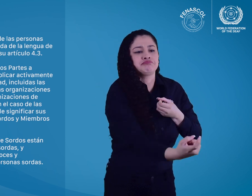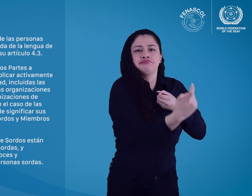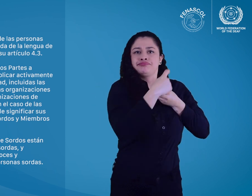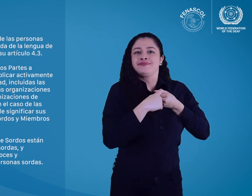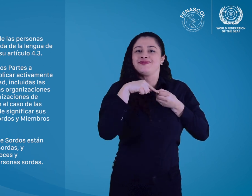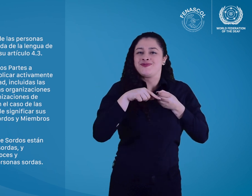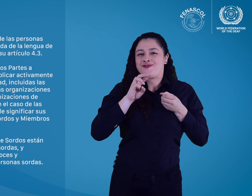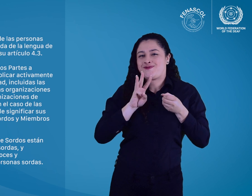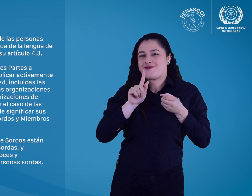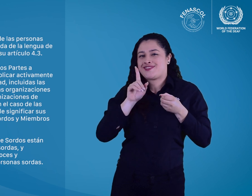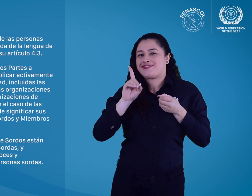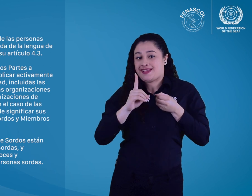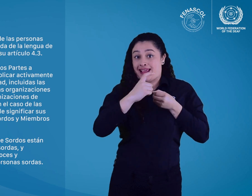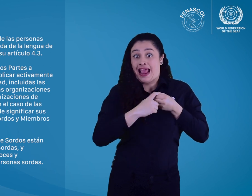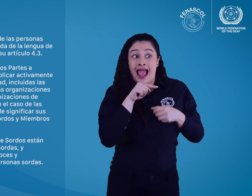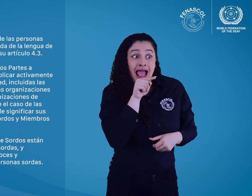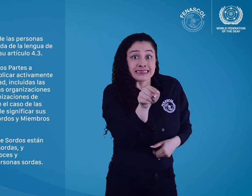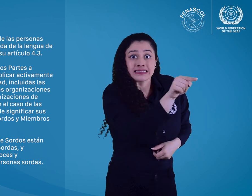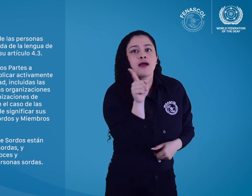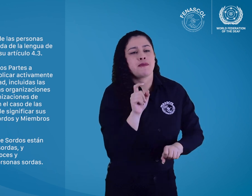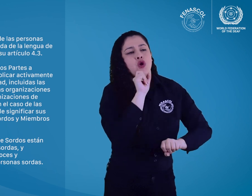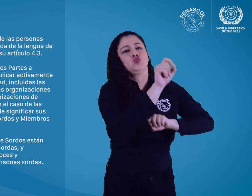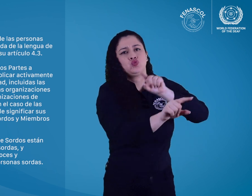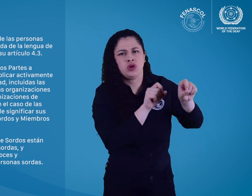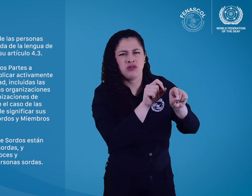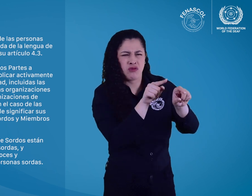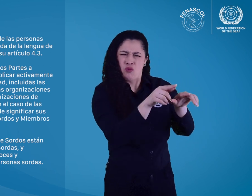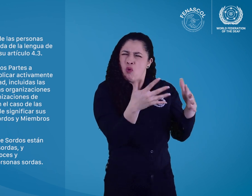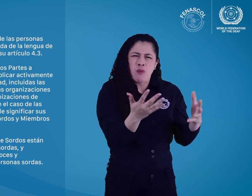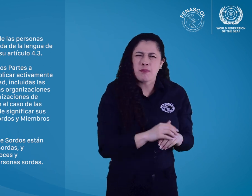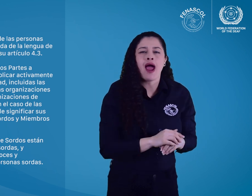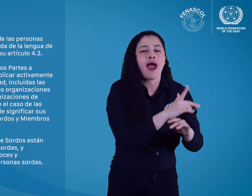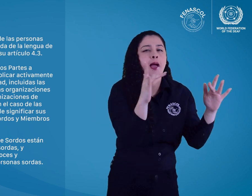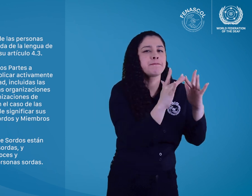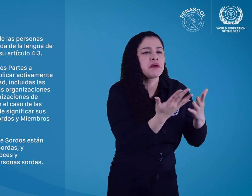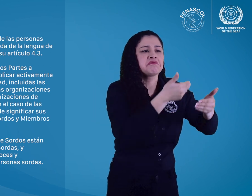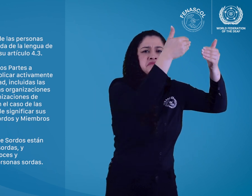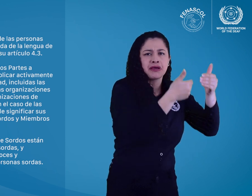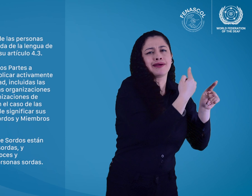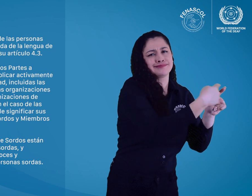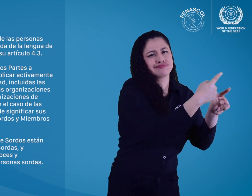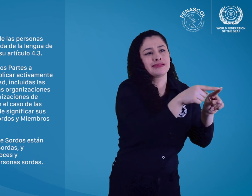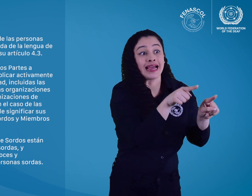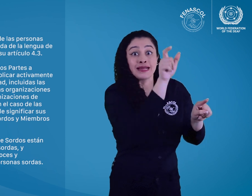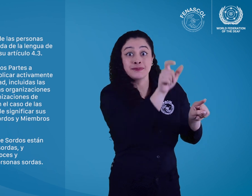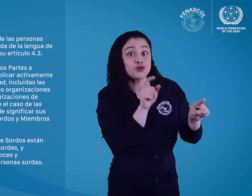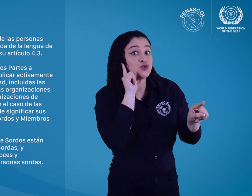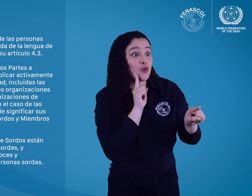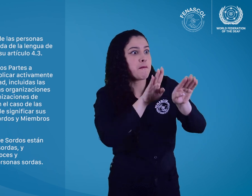organizaciones de personas con discapacidad. En el caso de las comunidades sordas, esto suele significar